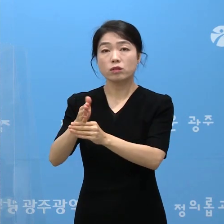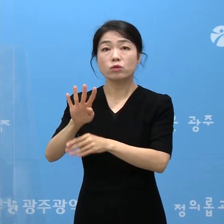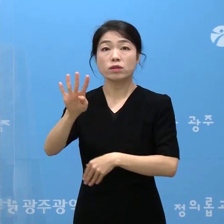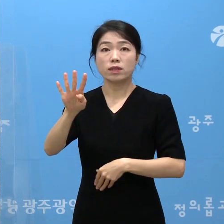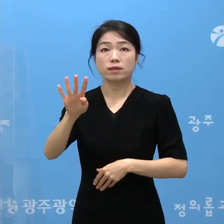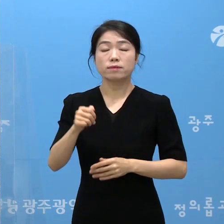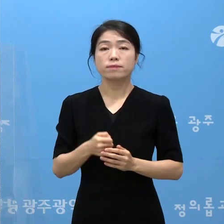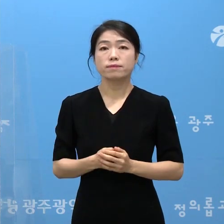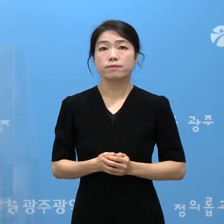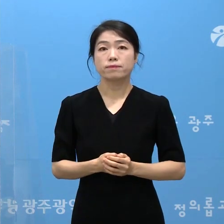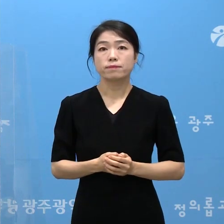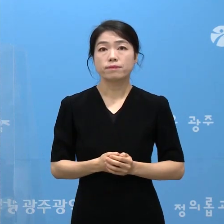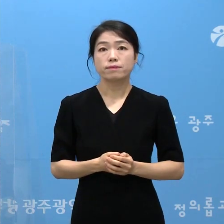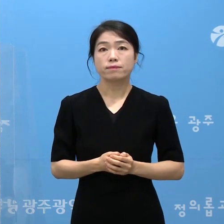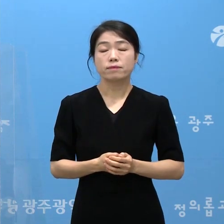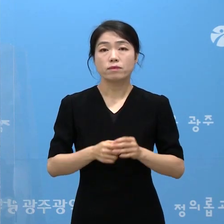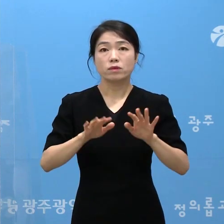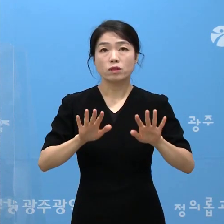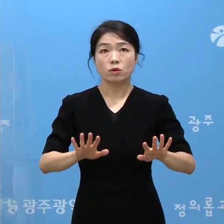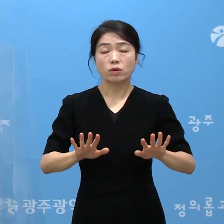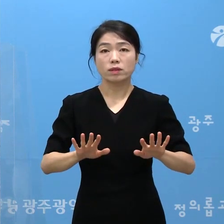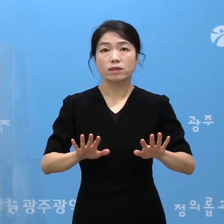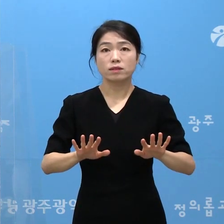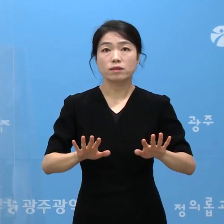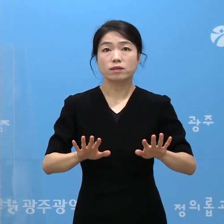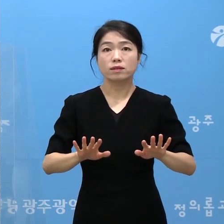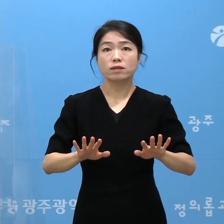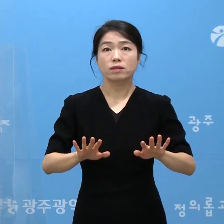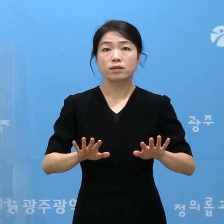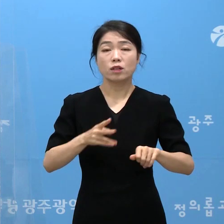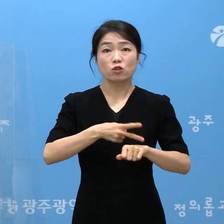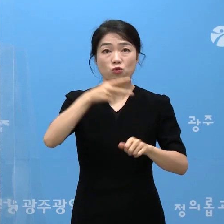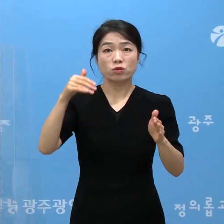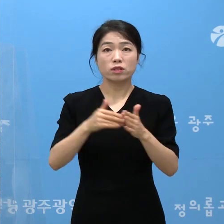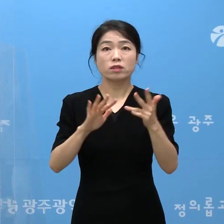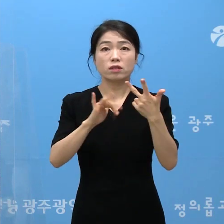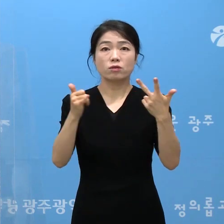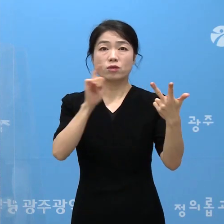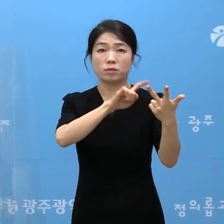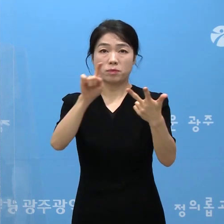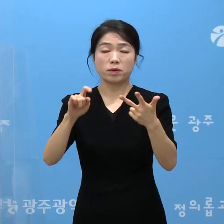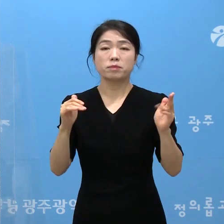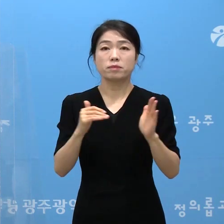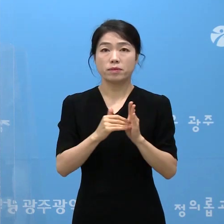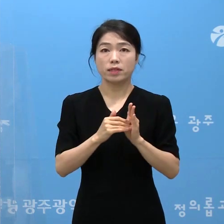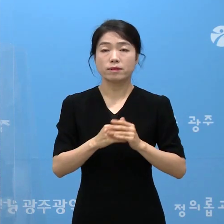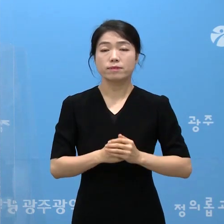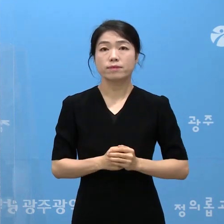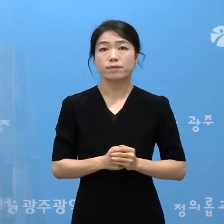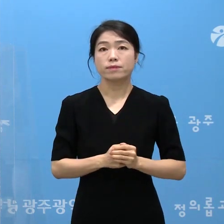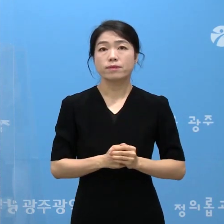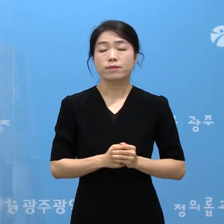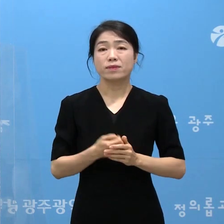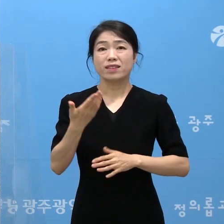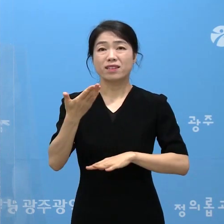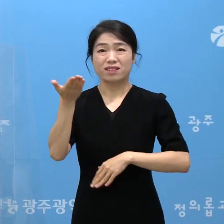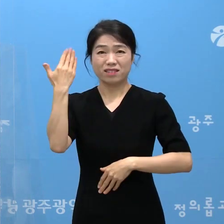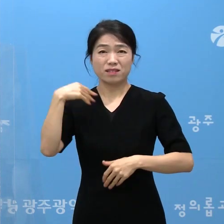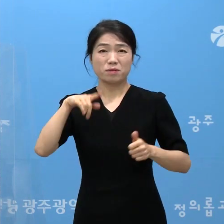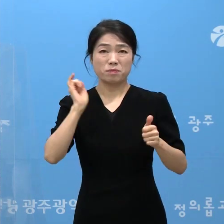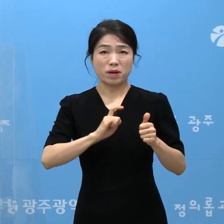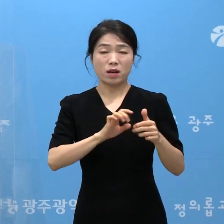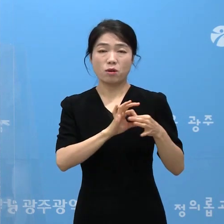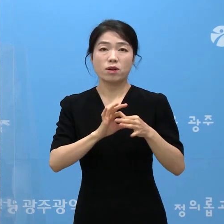4분 계십니다. 오늘 11일은 현재 7분이 확진 판정을 받았습니다. 기확진자